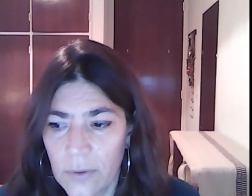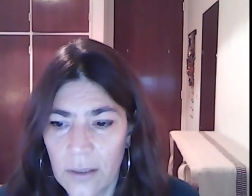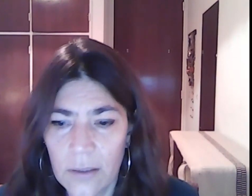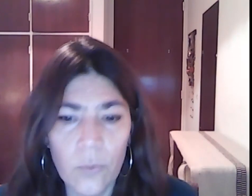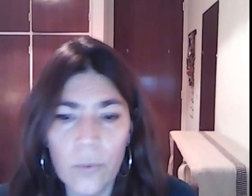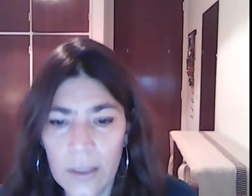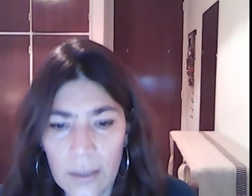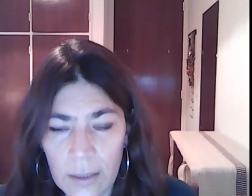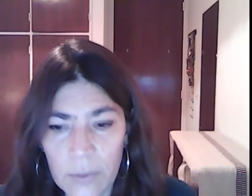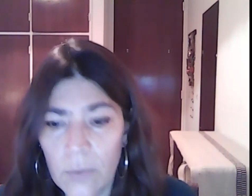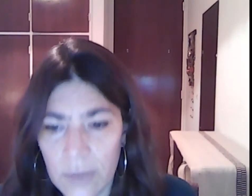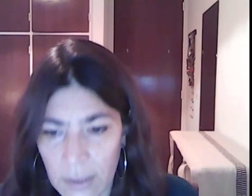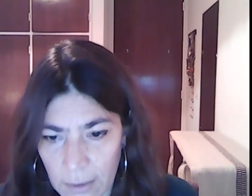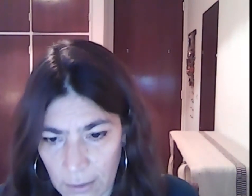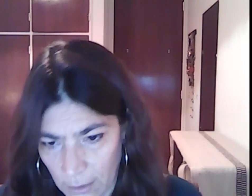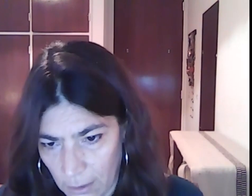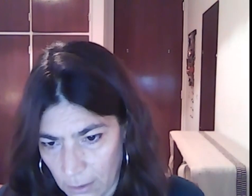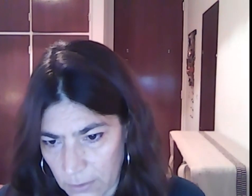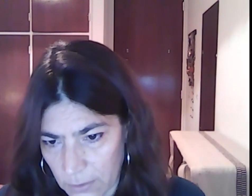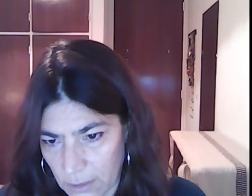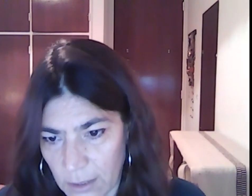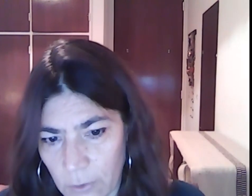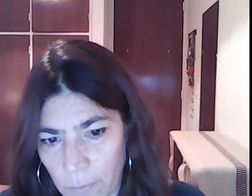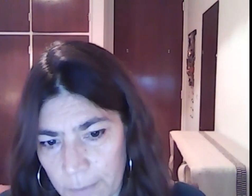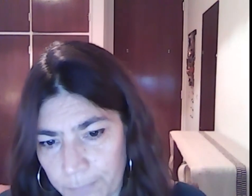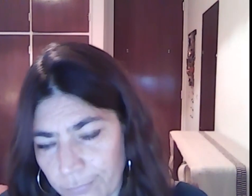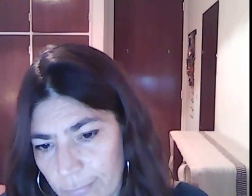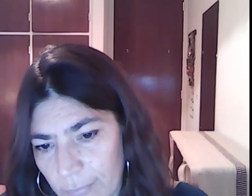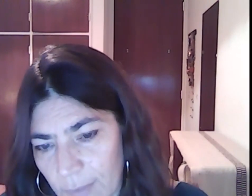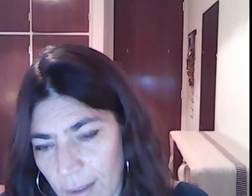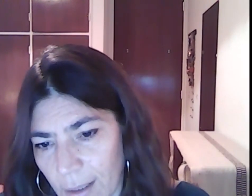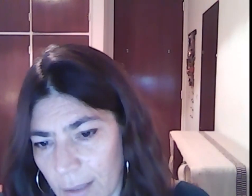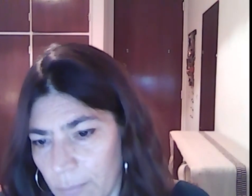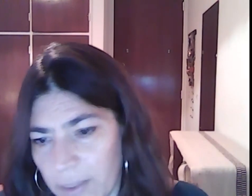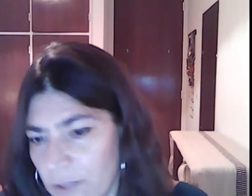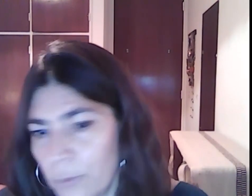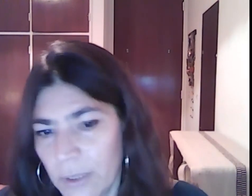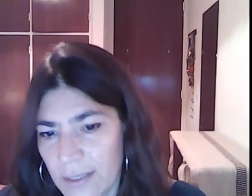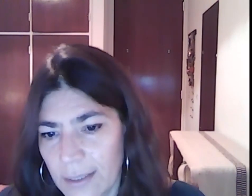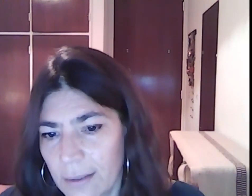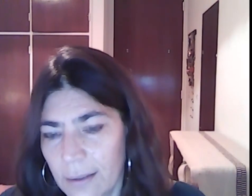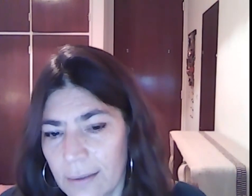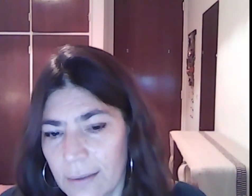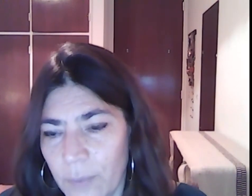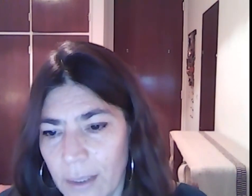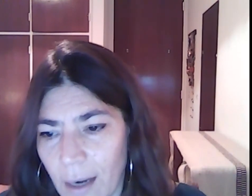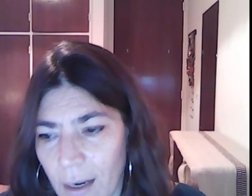discurre el capítulo 3 de José María Tomé. Me pareció muy interesante también el